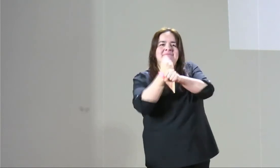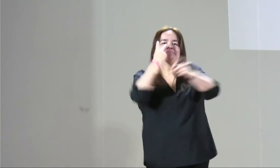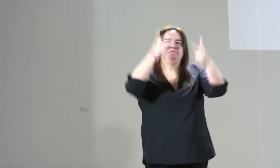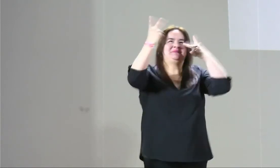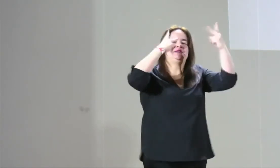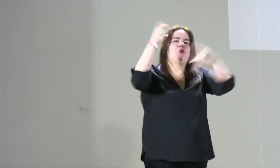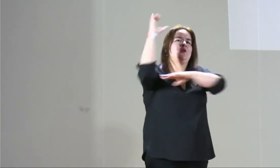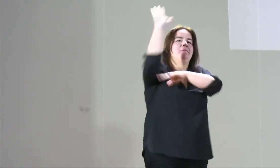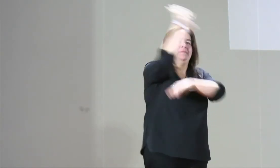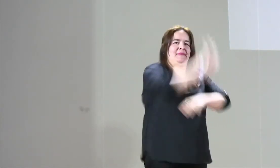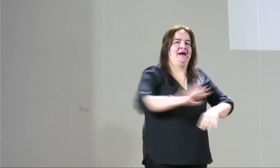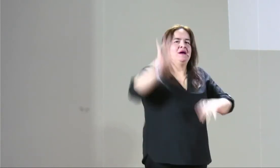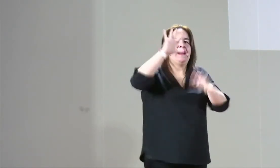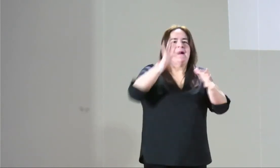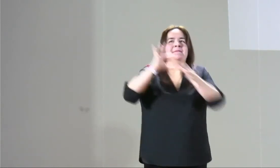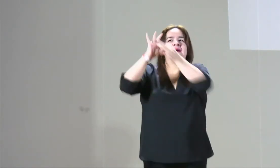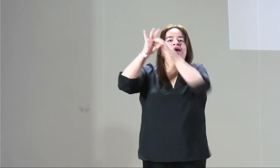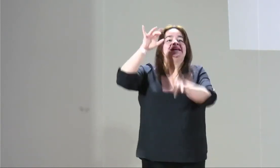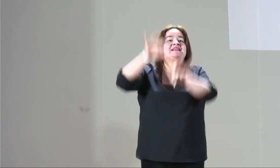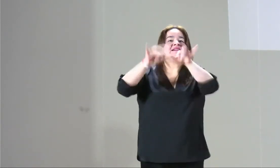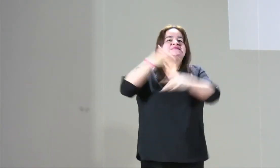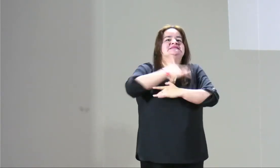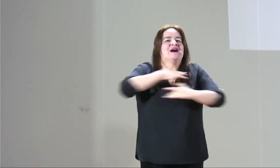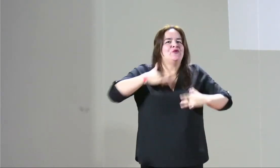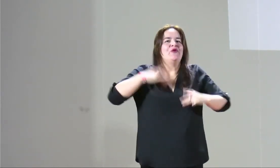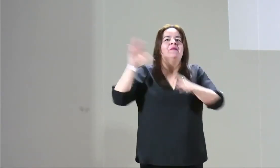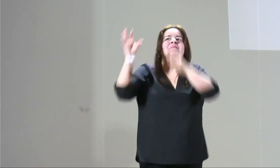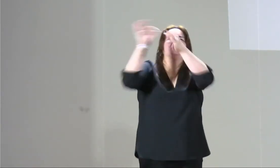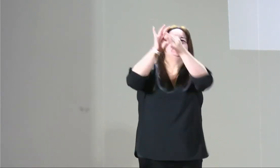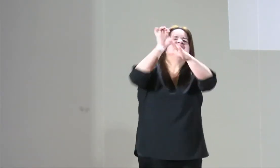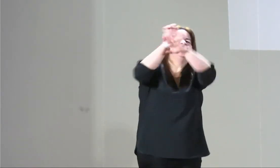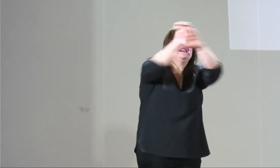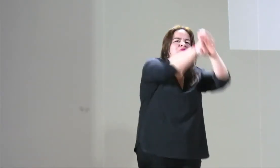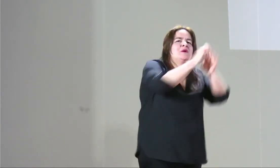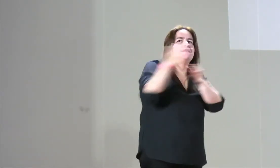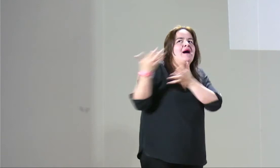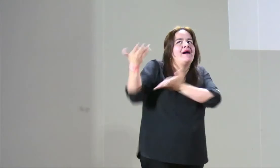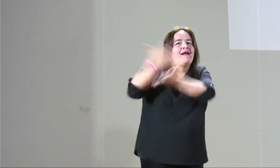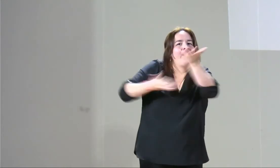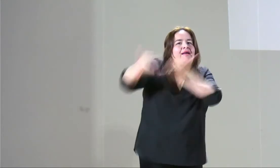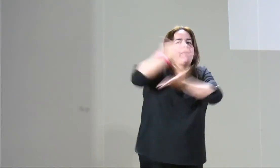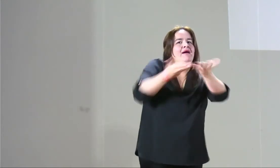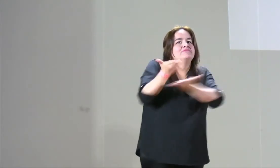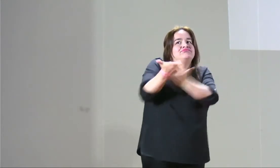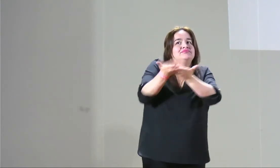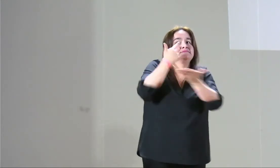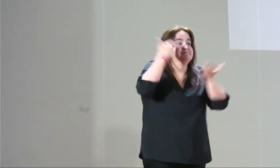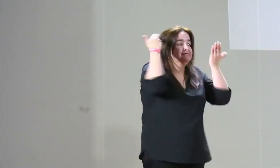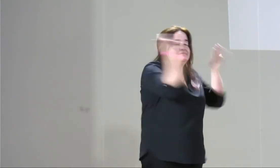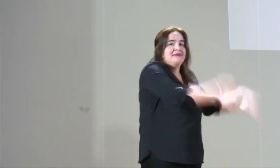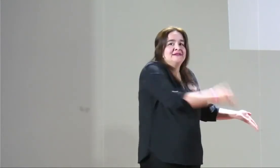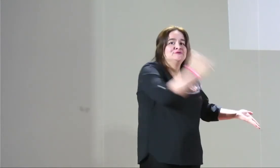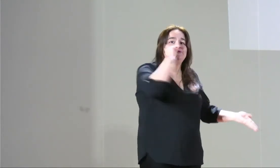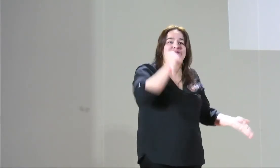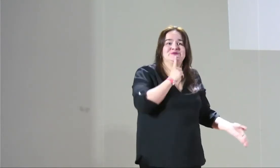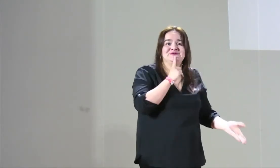yo sé que no es fácil, vamos a trabajar de ahora en adelante recopilando información a nivel nacional, vamos a trabajar con entidades de gobierno,